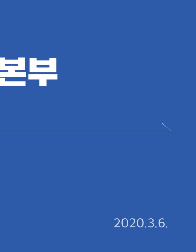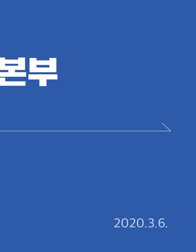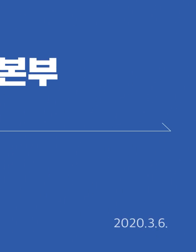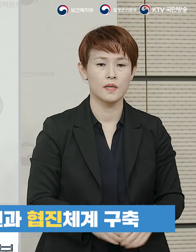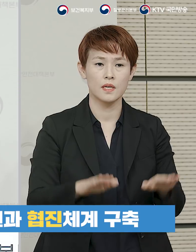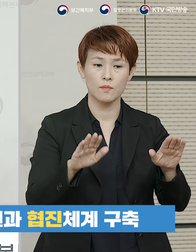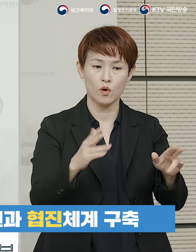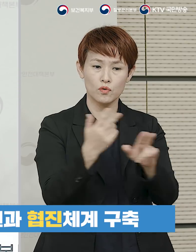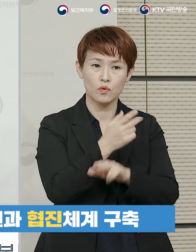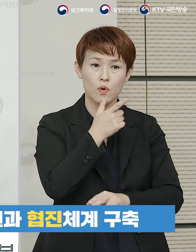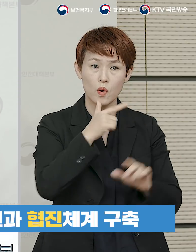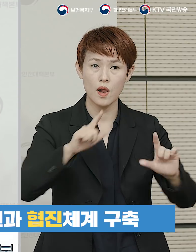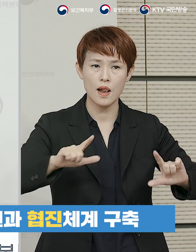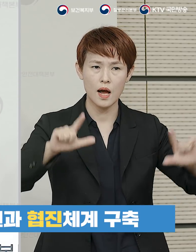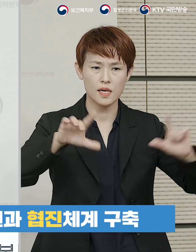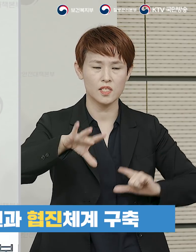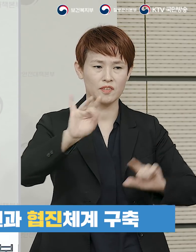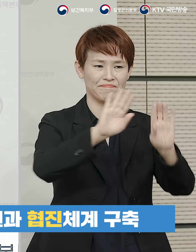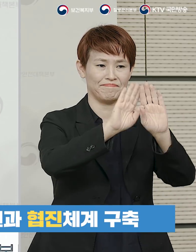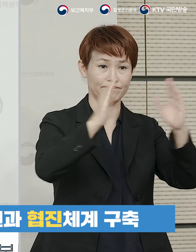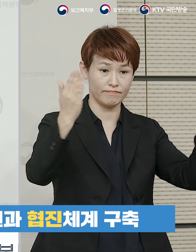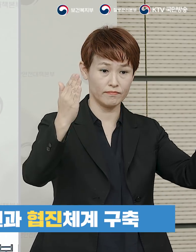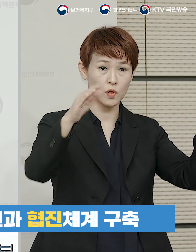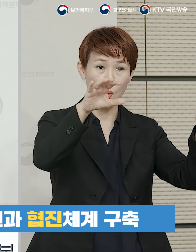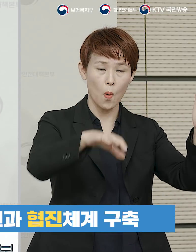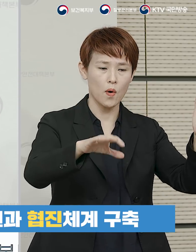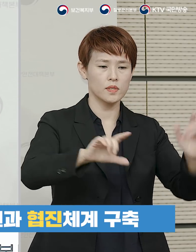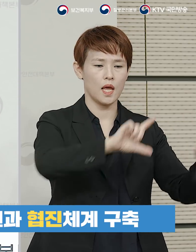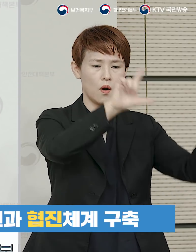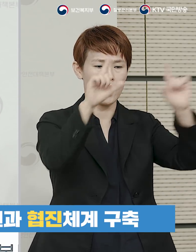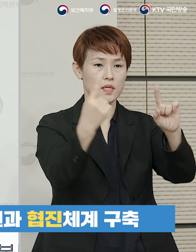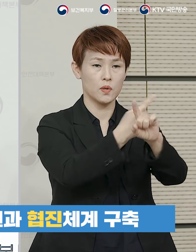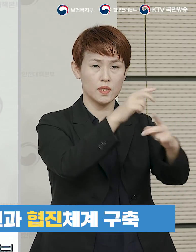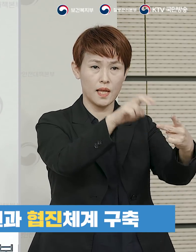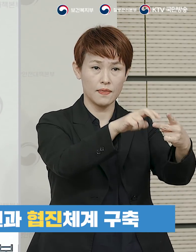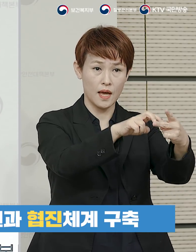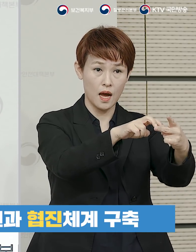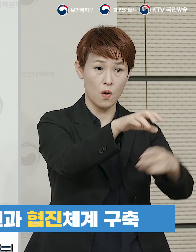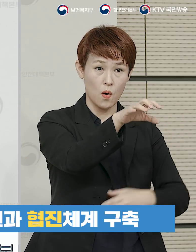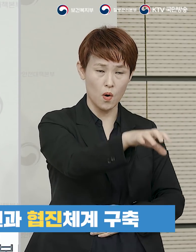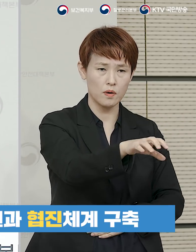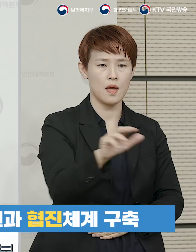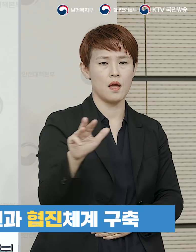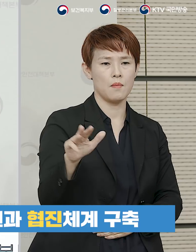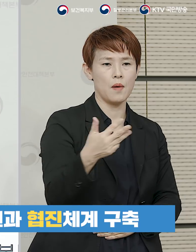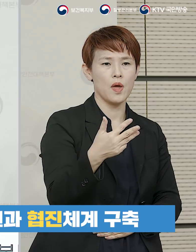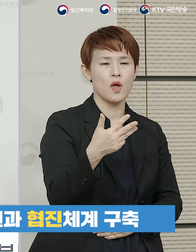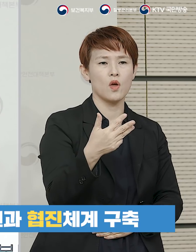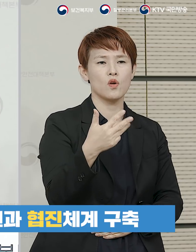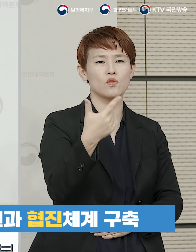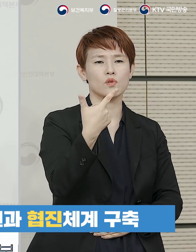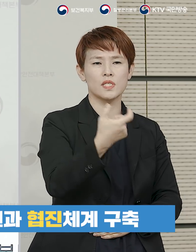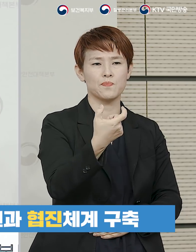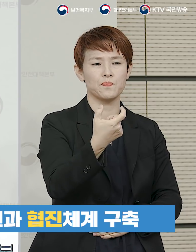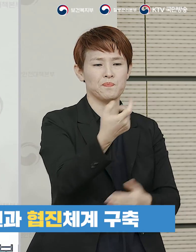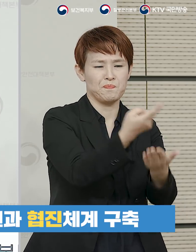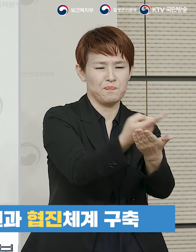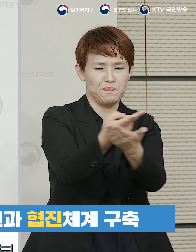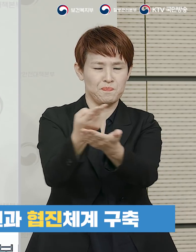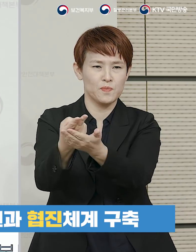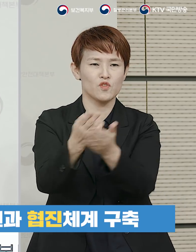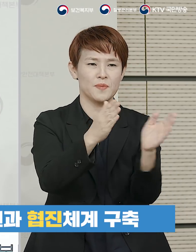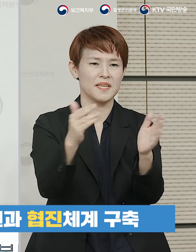이번 주 월요일 첫 개소를 시작한 생활치료센터는 현재까지 865시를 확보한